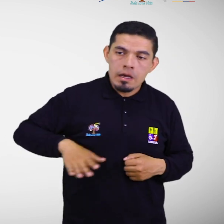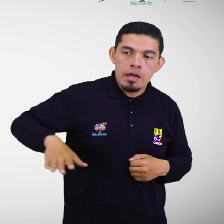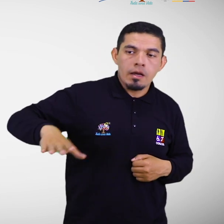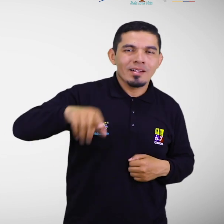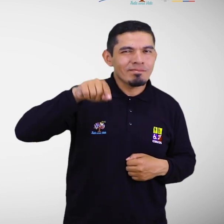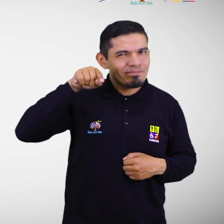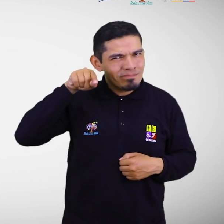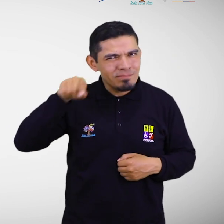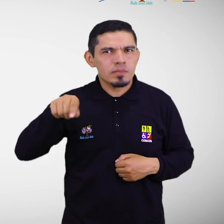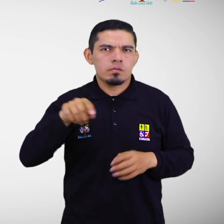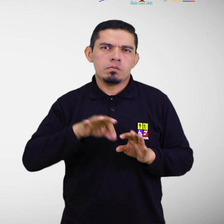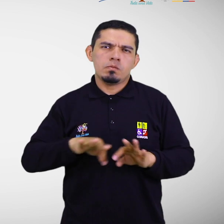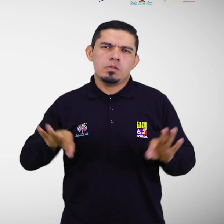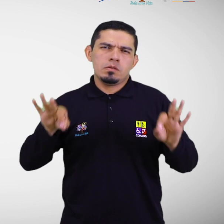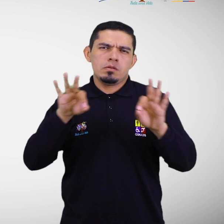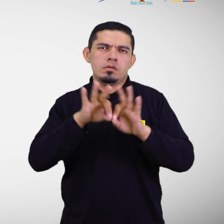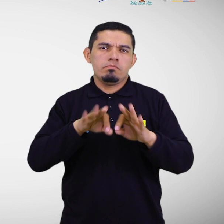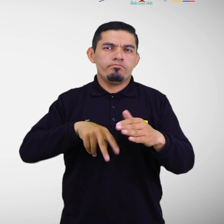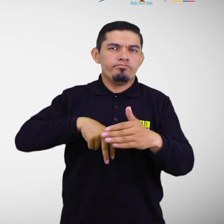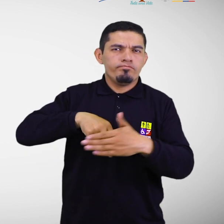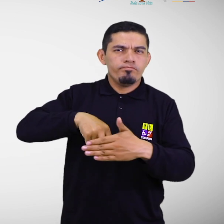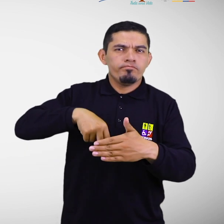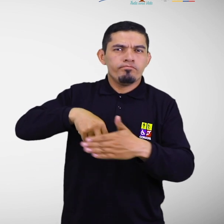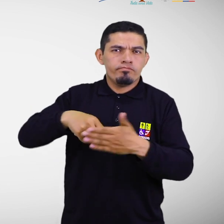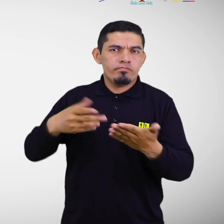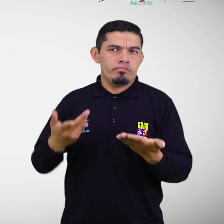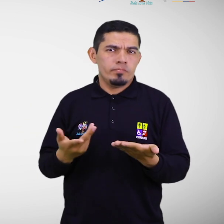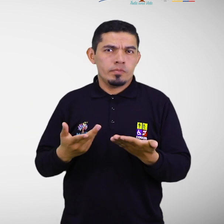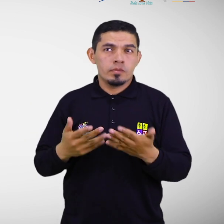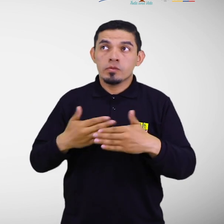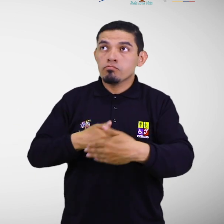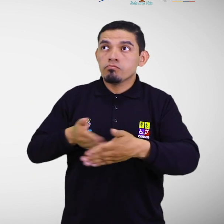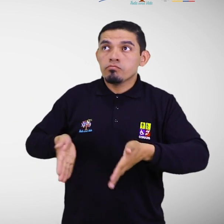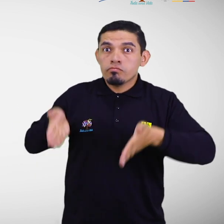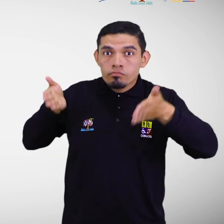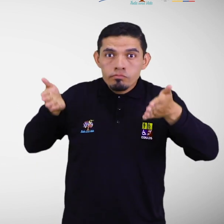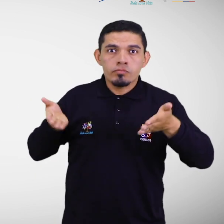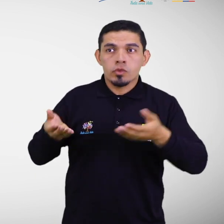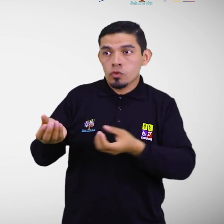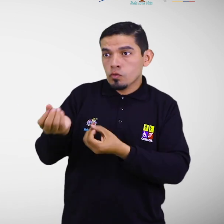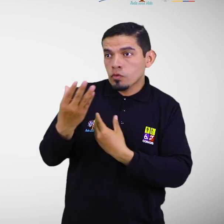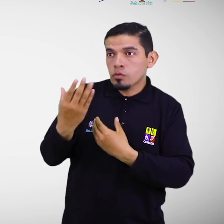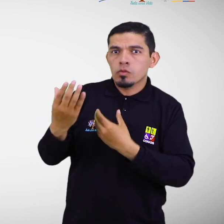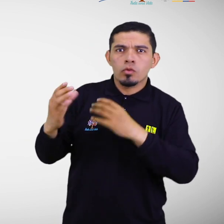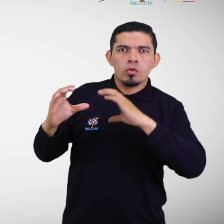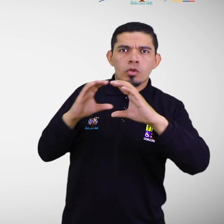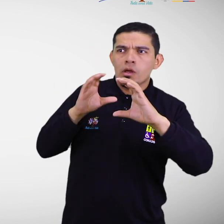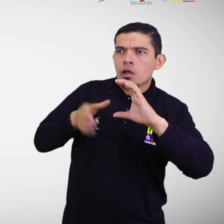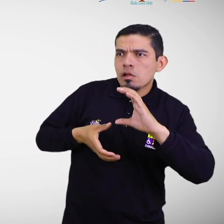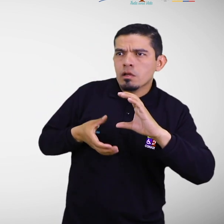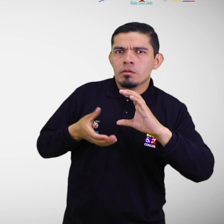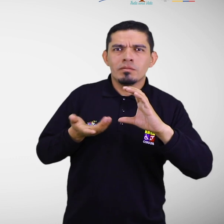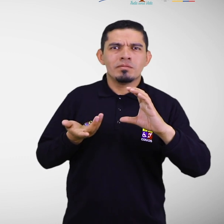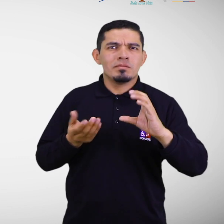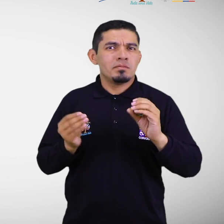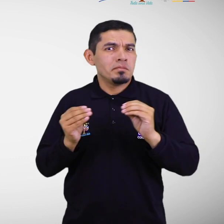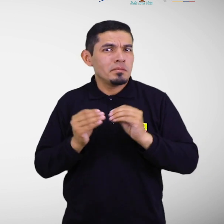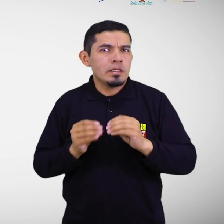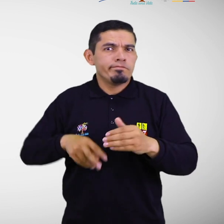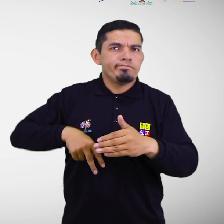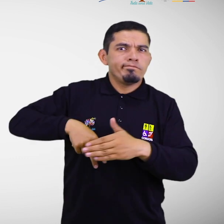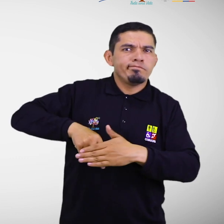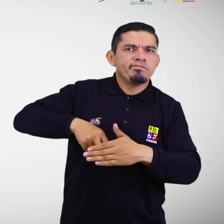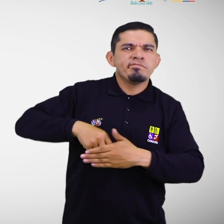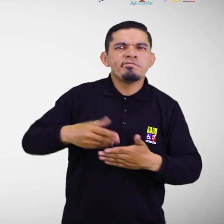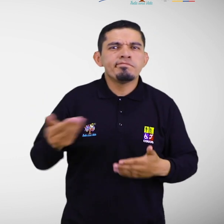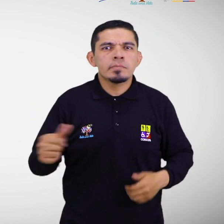el factor preponderante ya que las barreras arquitectónicas, físicas, de información y comunicación, pero sobre todo barreras